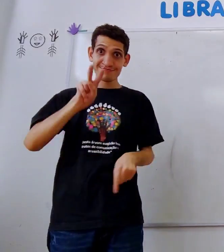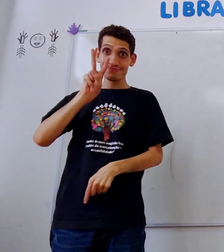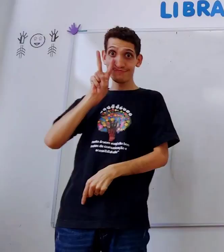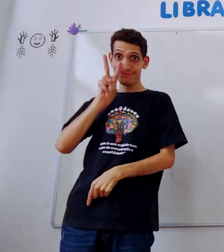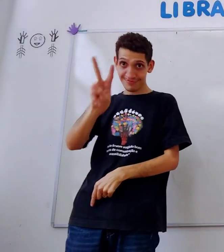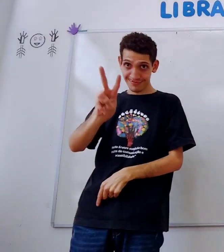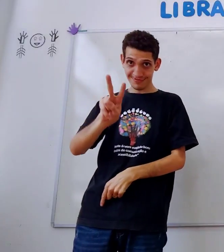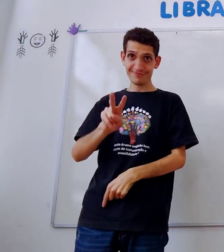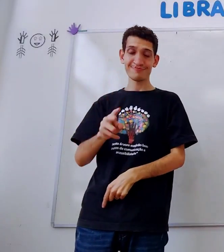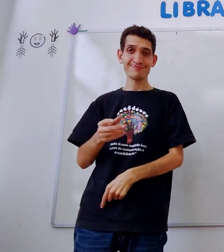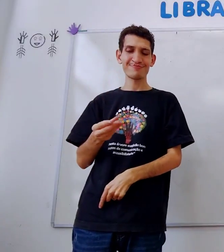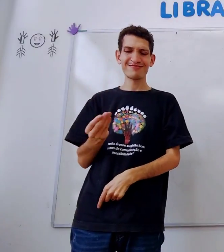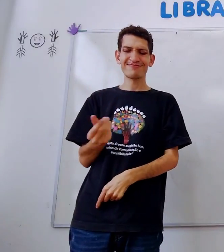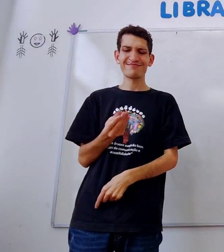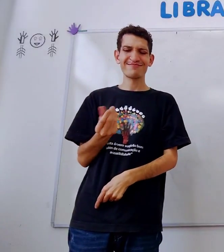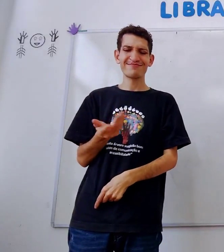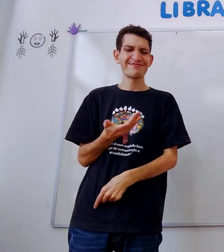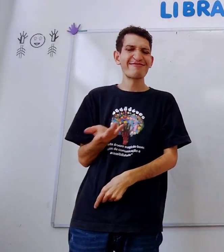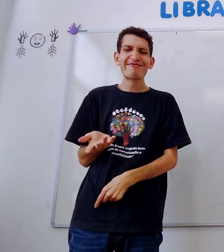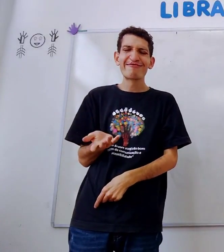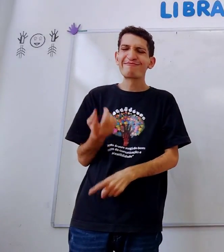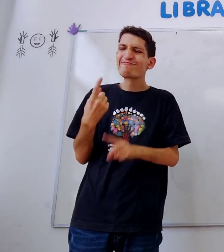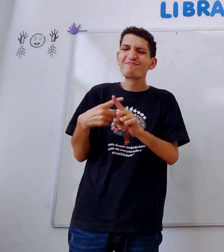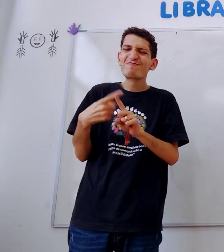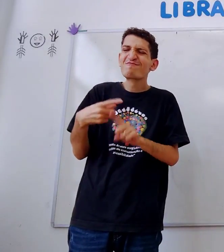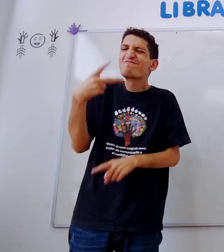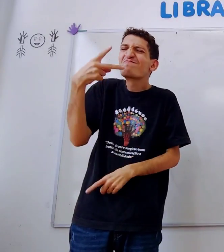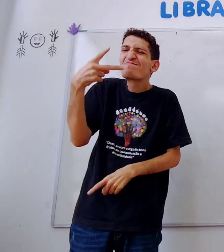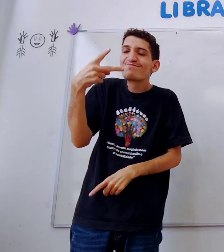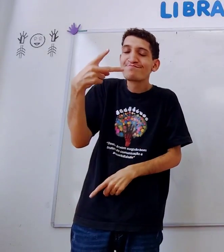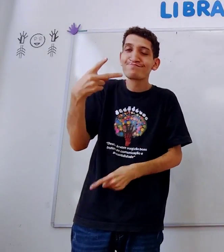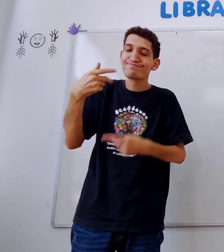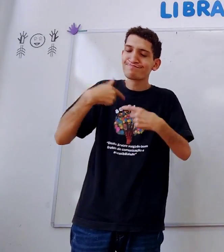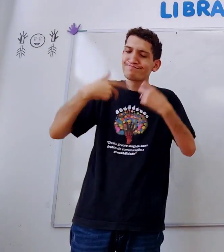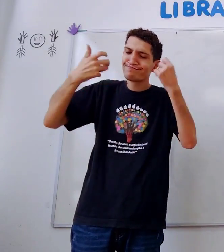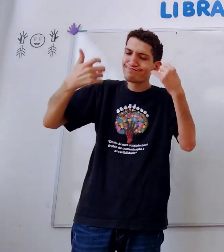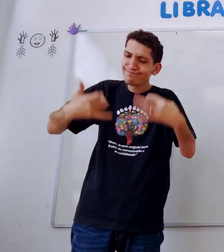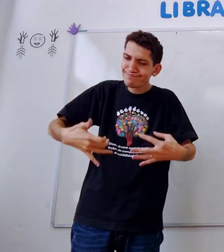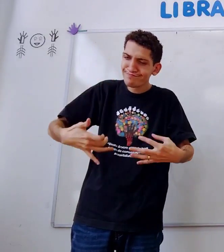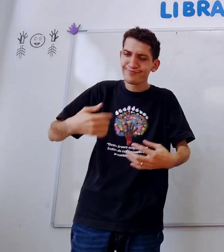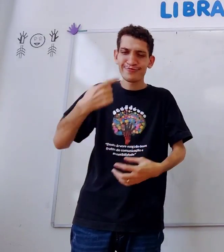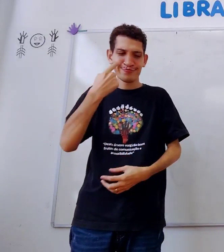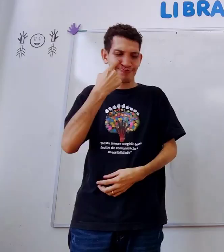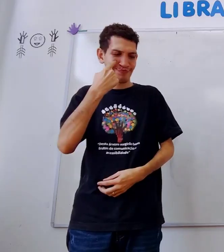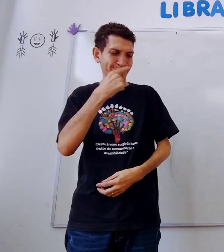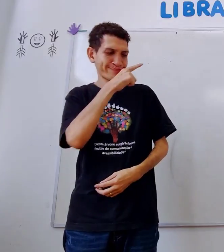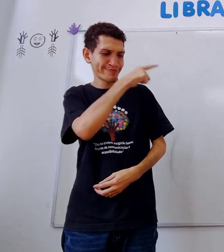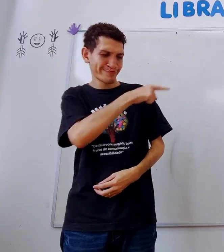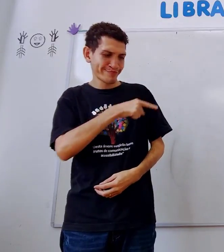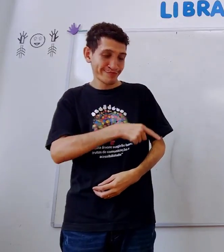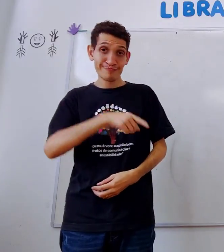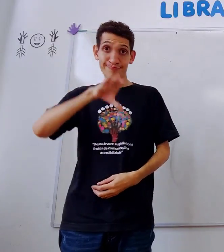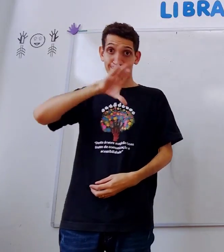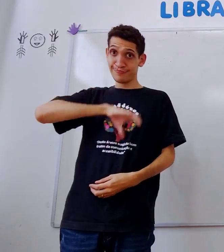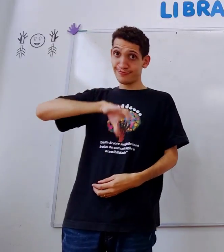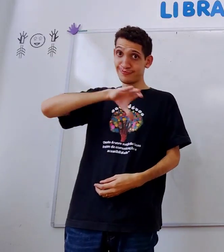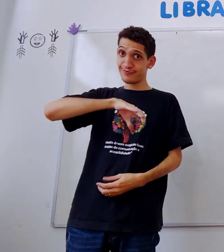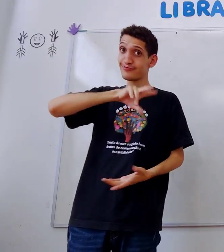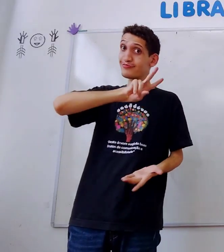e esse assim. Mas, por que dois? E eu vou explicar, olha, esse